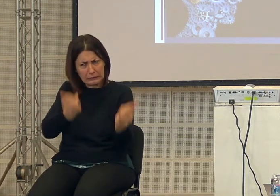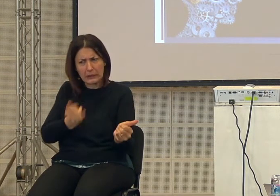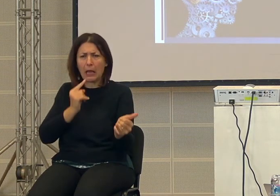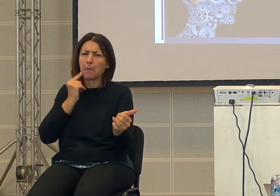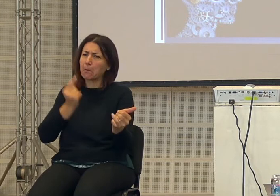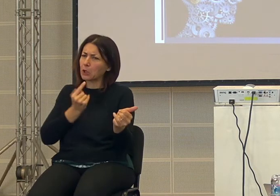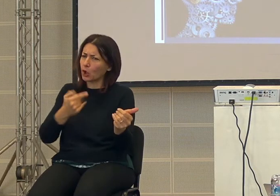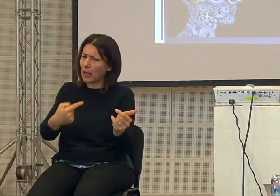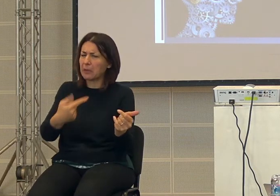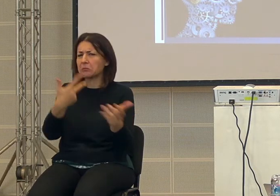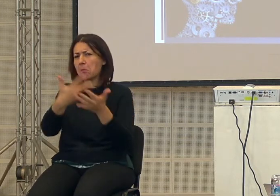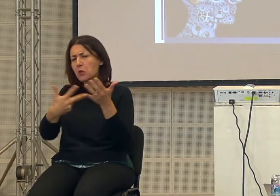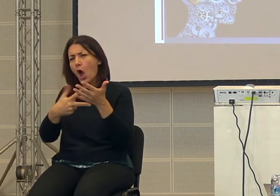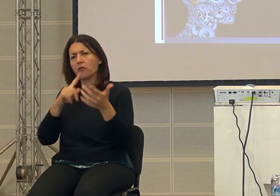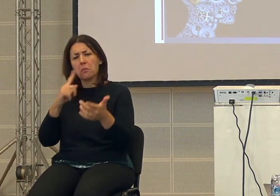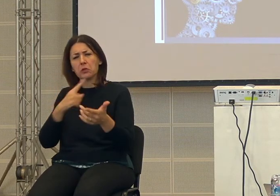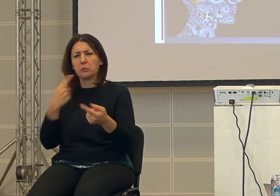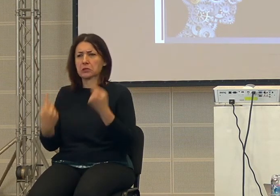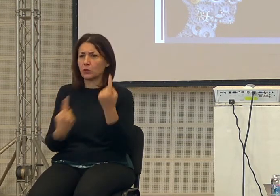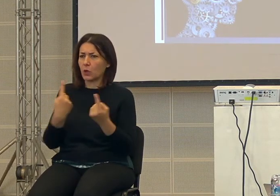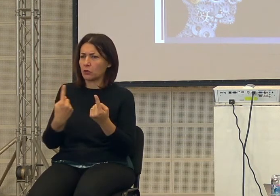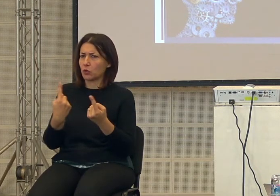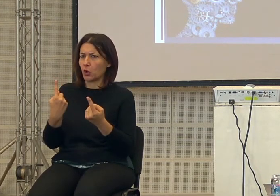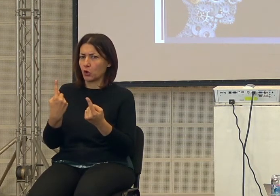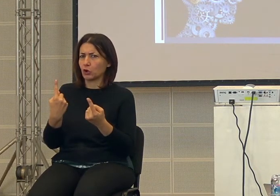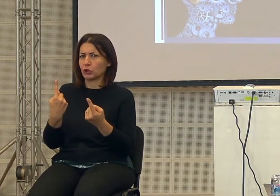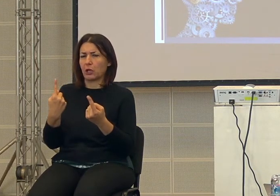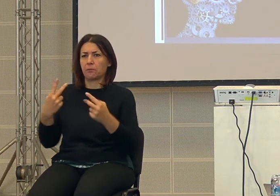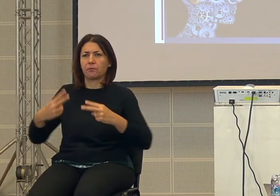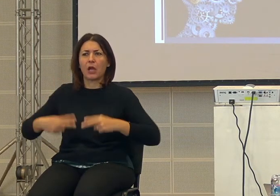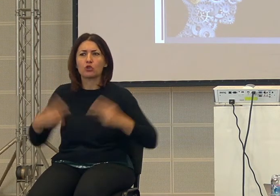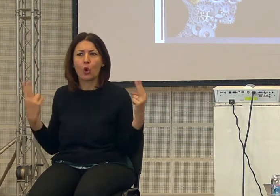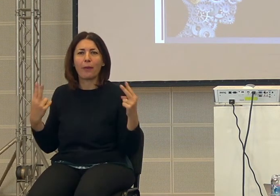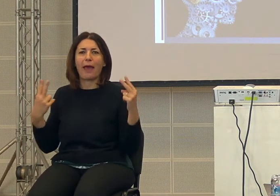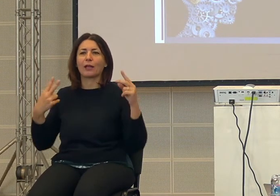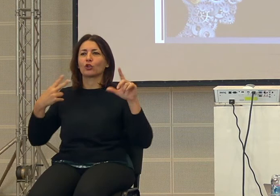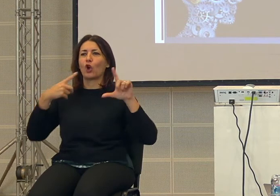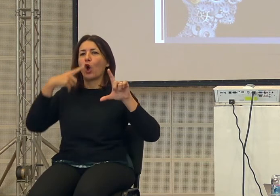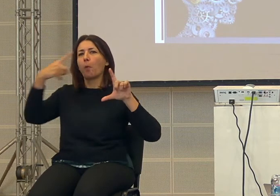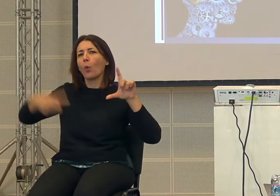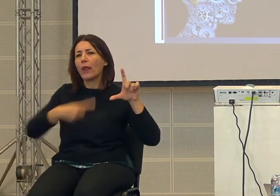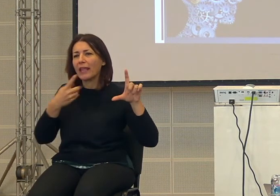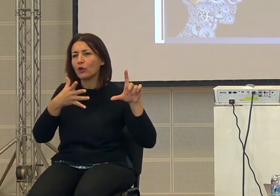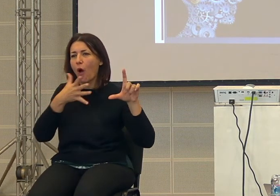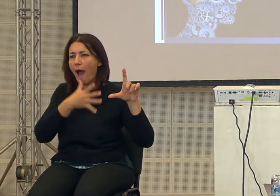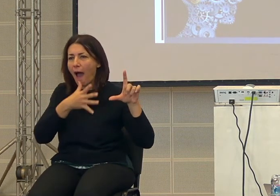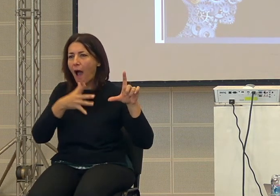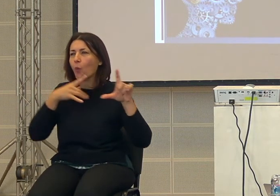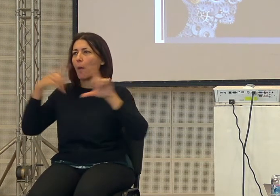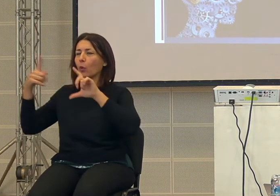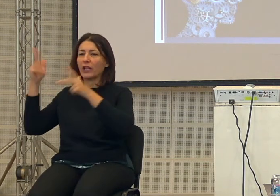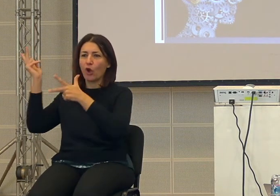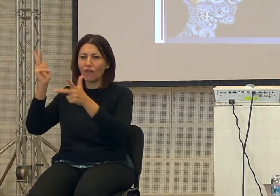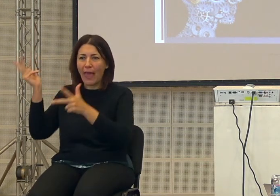migliorasse tentasse di migliorare le sue condizioni sono stati scoperti non so il mulino ad acqua il mulino a vento